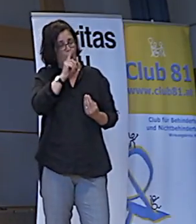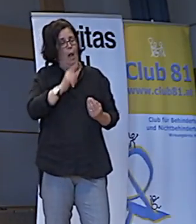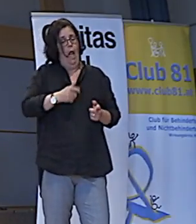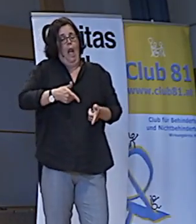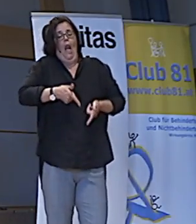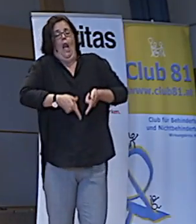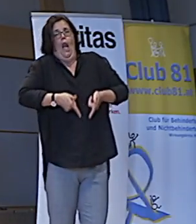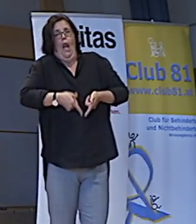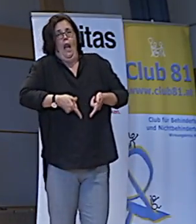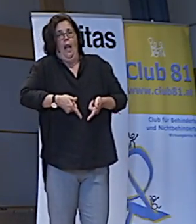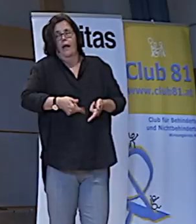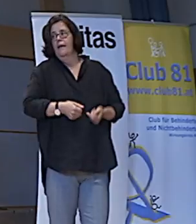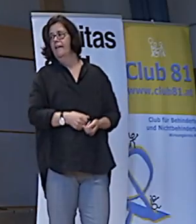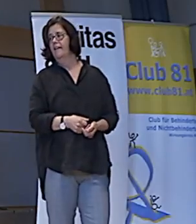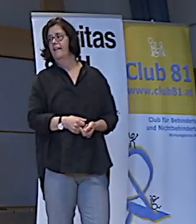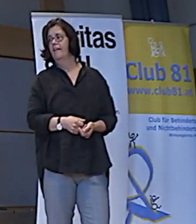Das wie.